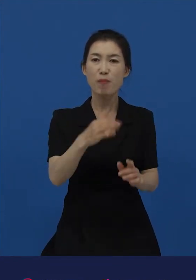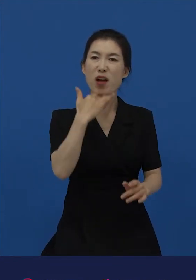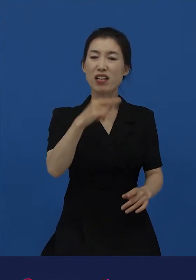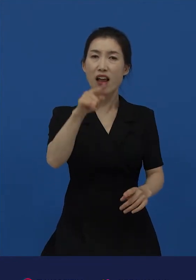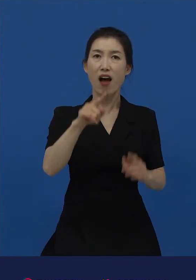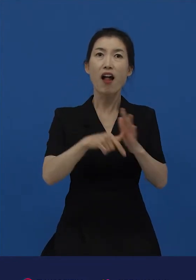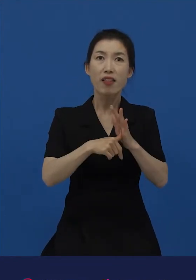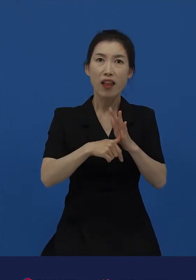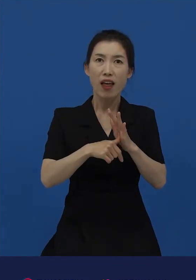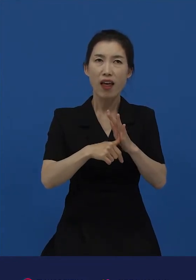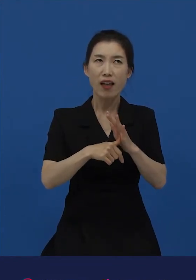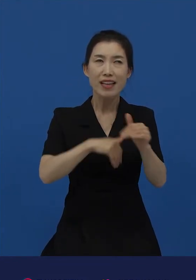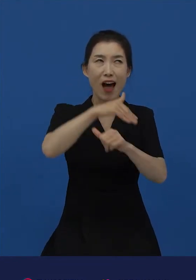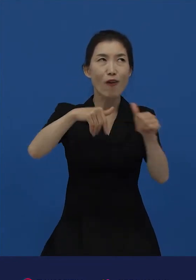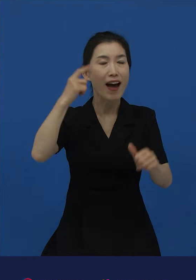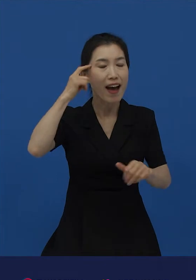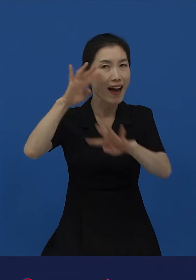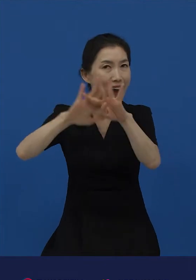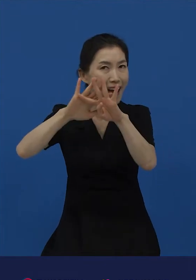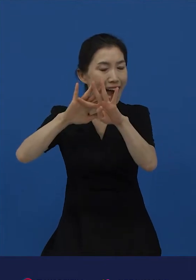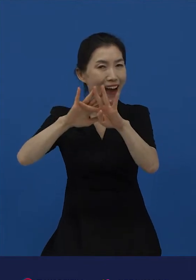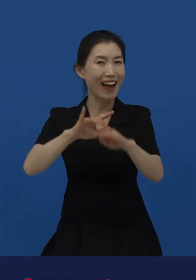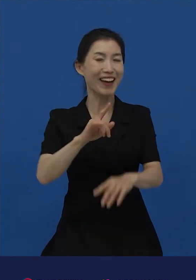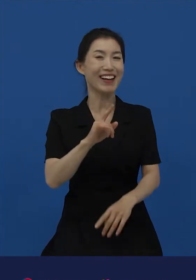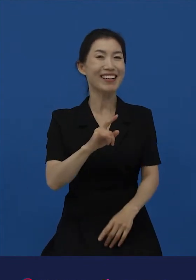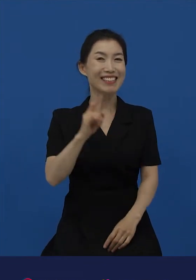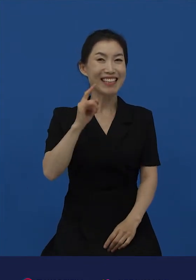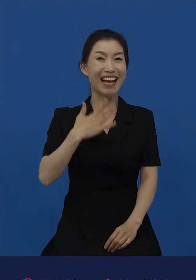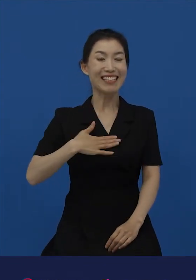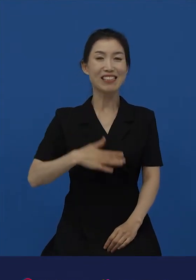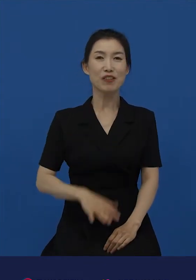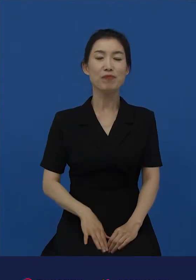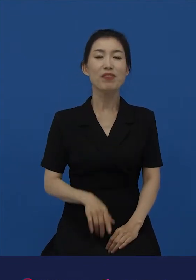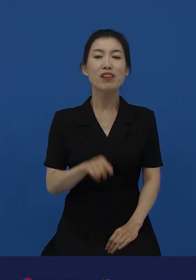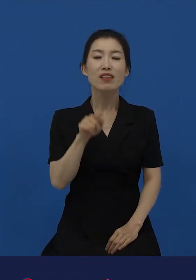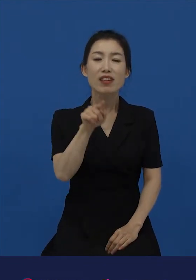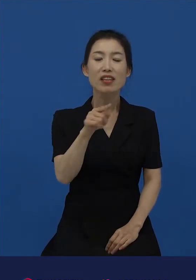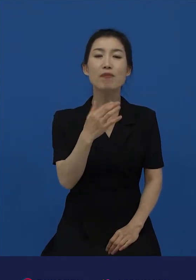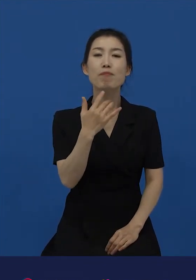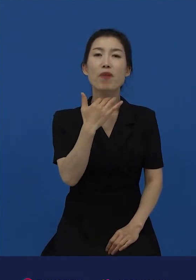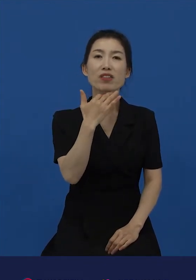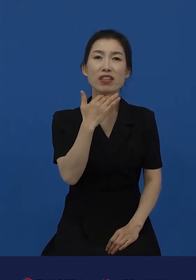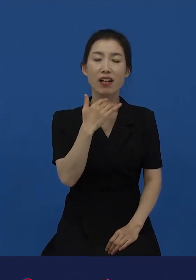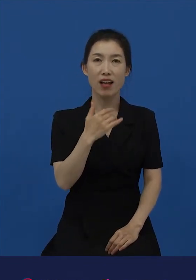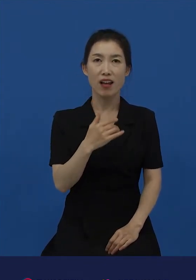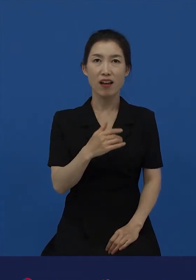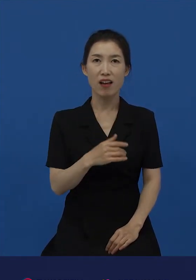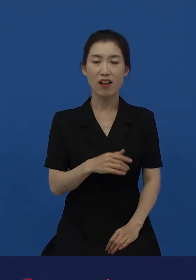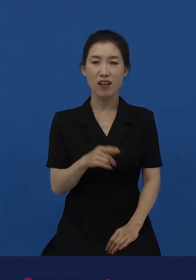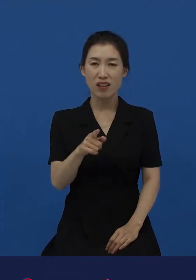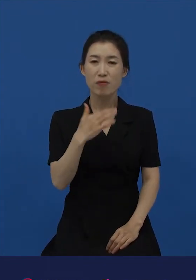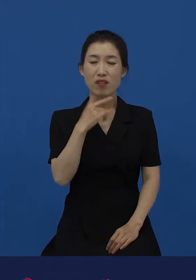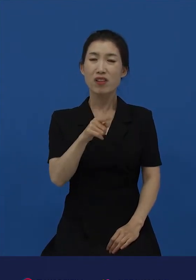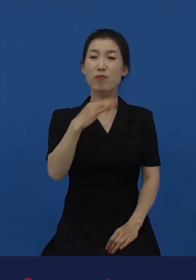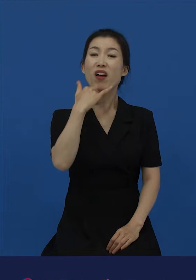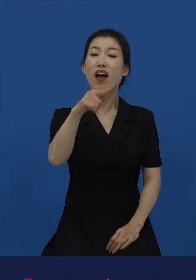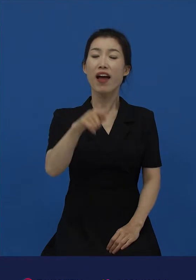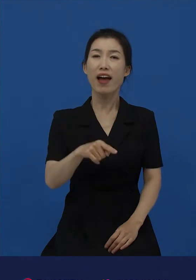쉽게 여러분들은 떠올릴 수 있을 겁니다. 당신 몇 살이야? 라는 말은 연령 권력만으로